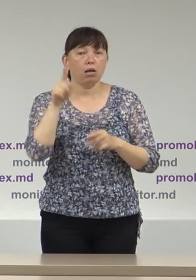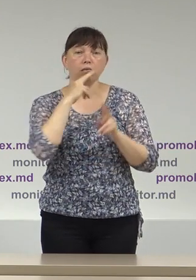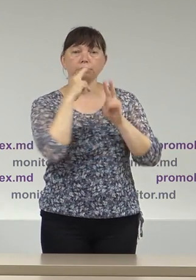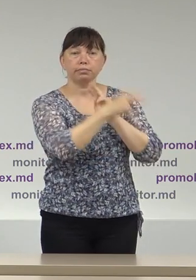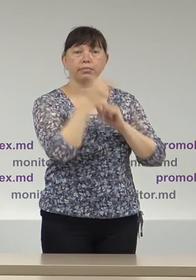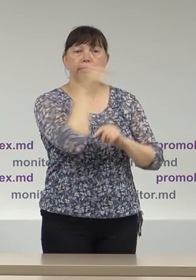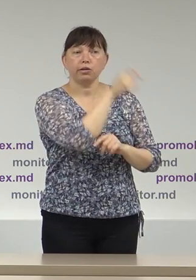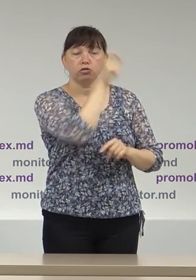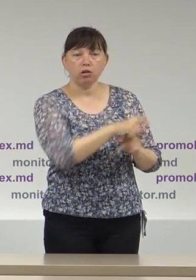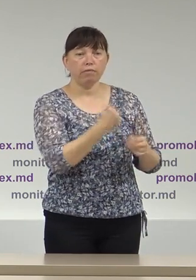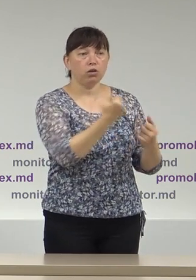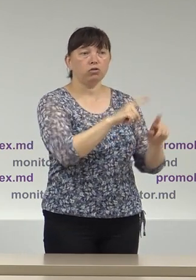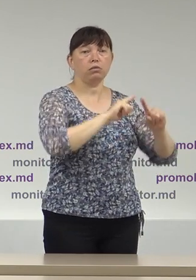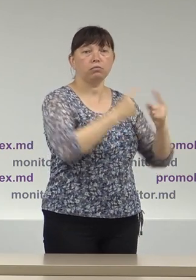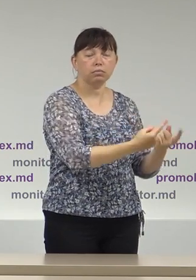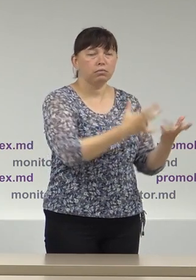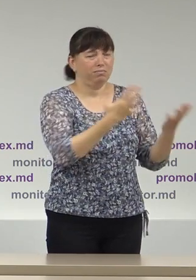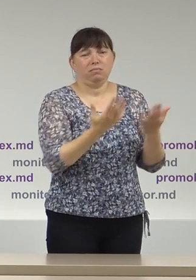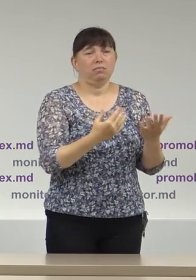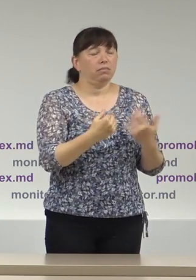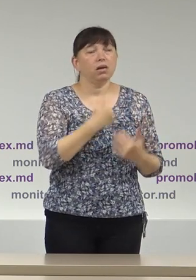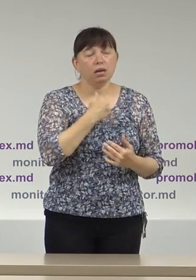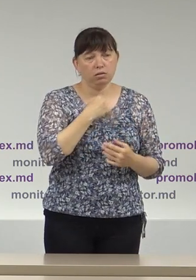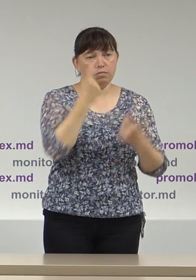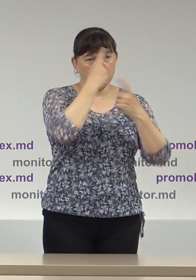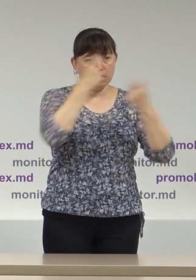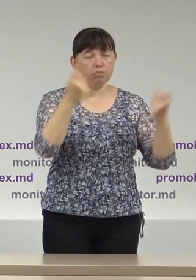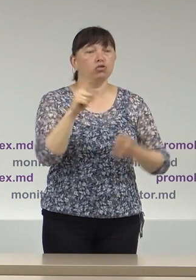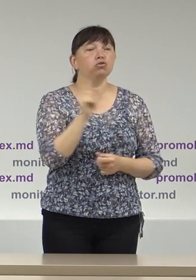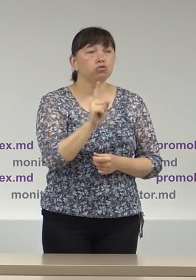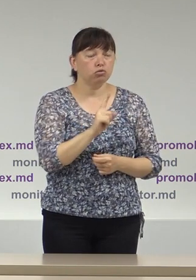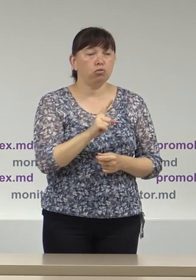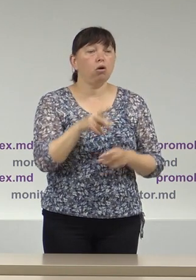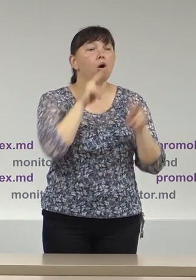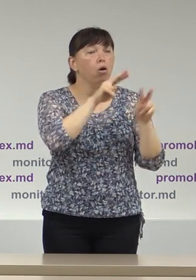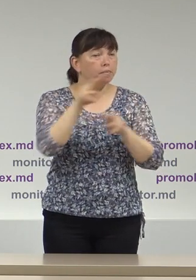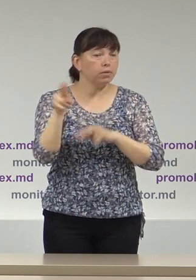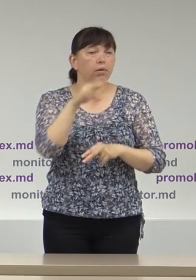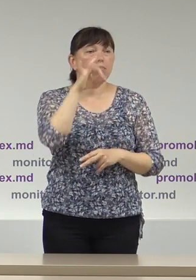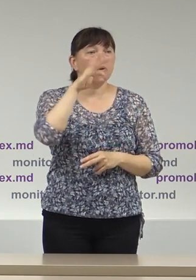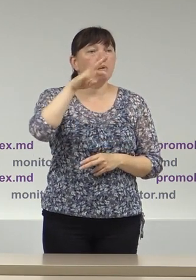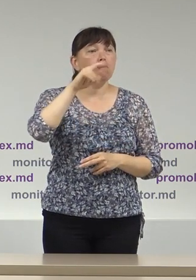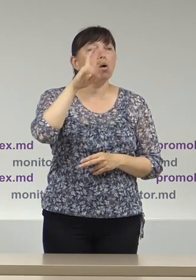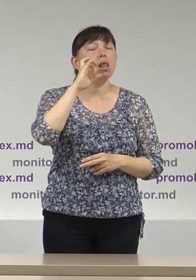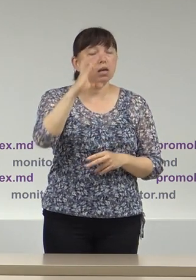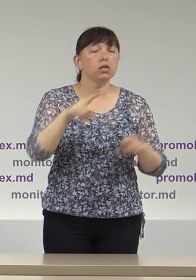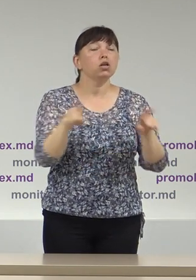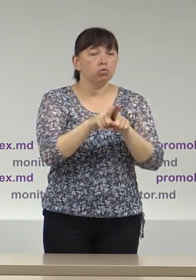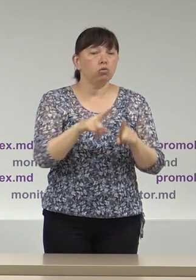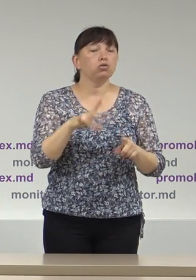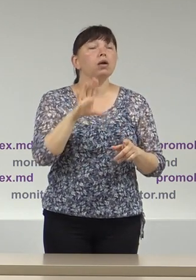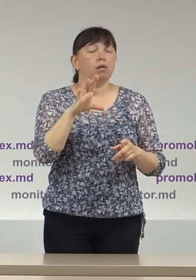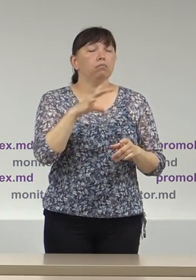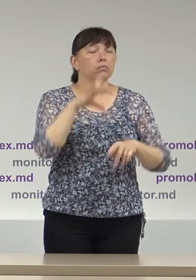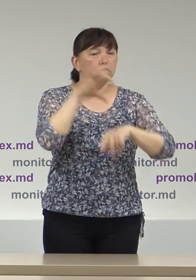Deci în context vrem să comunicăm că observatorii Promolec de asemenea au raportat cel puțin